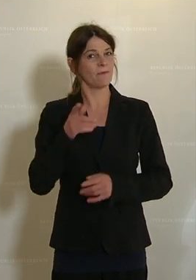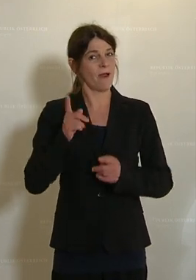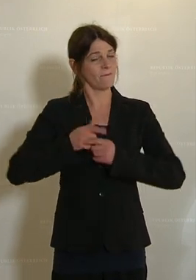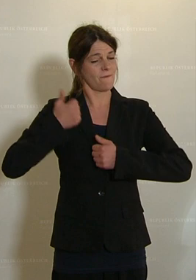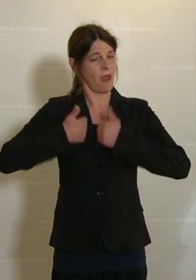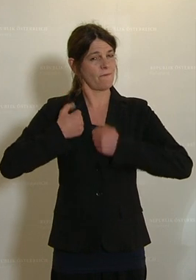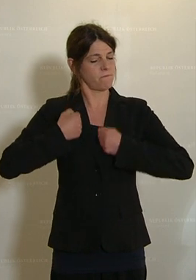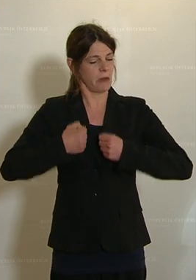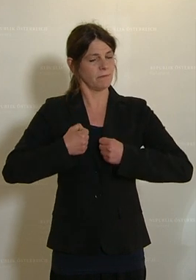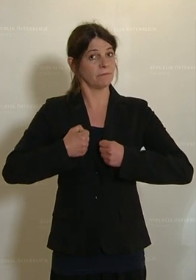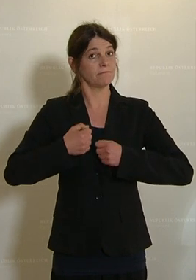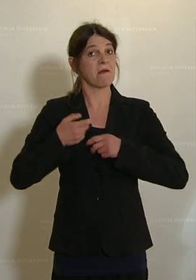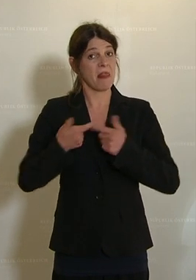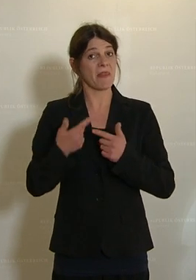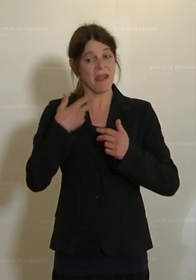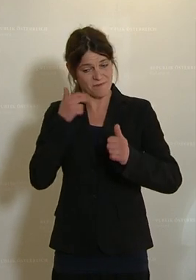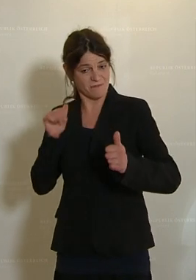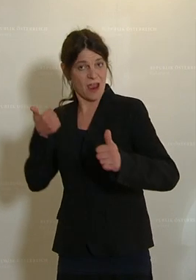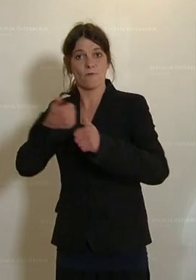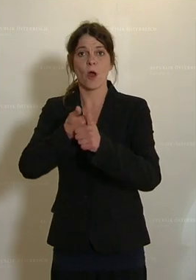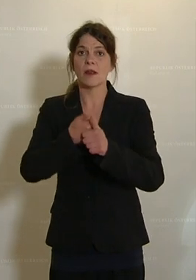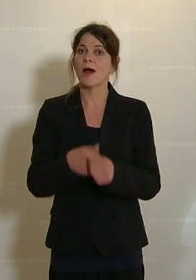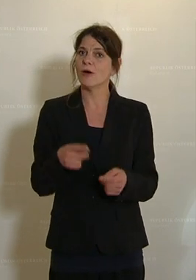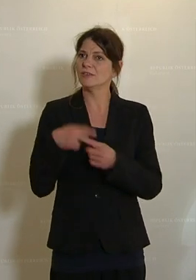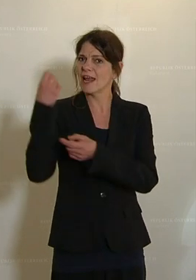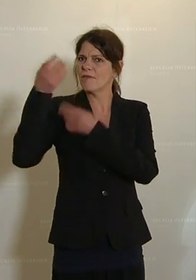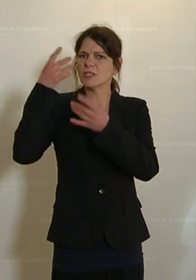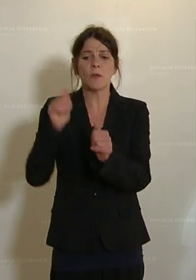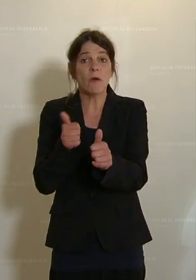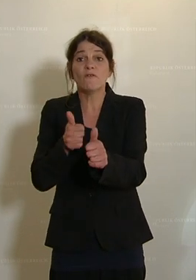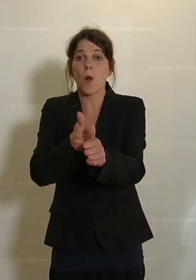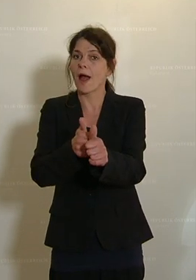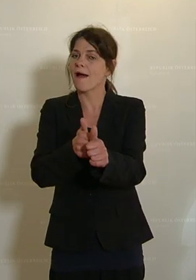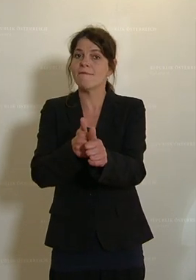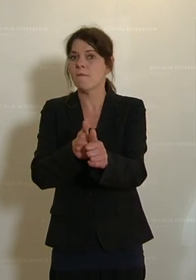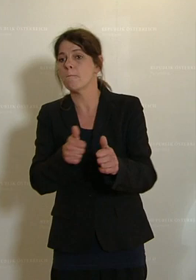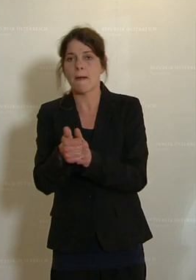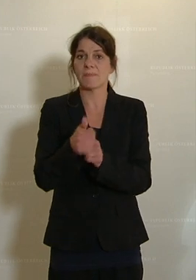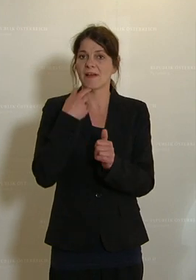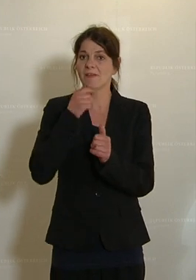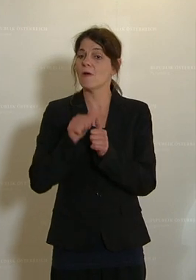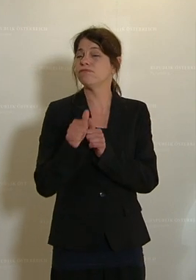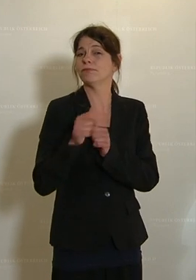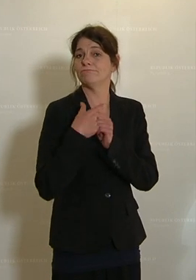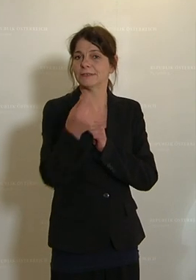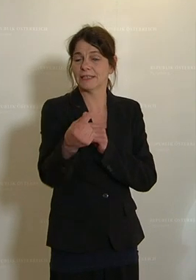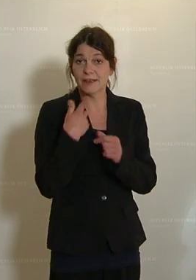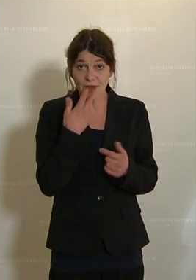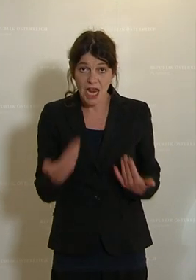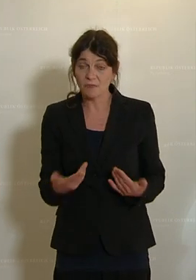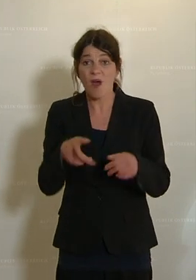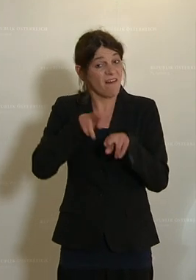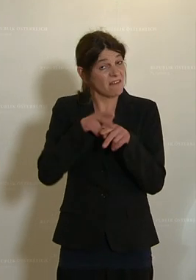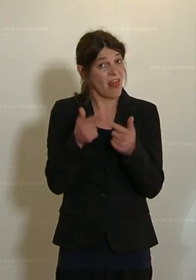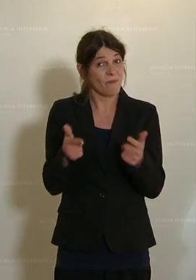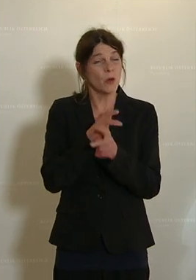Nationen aufschließen und wir wollen von Innovationsfollowern zu Innovationsleadern werden. Dass das auch für ein